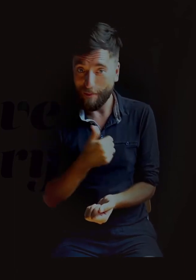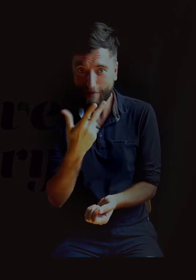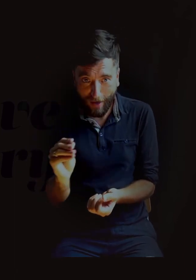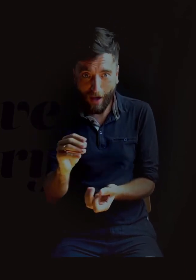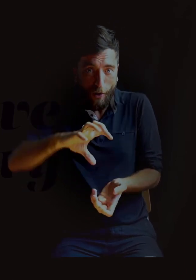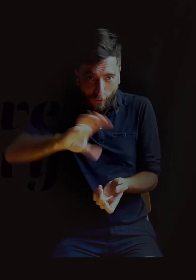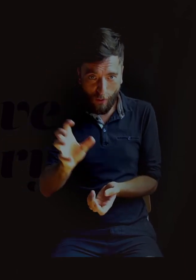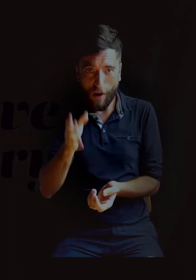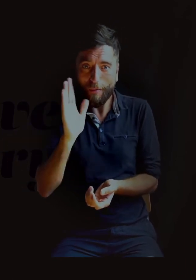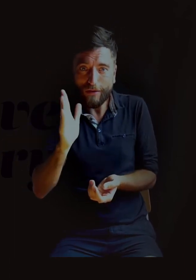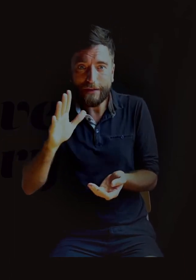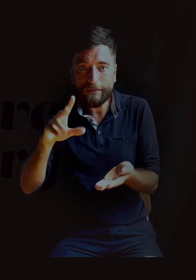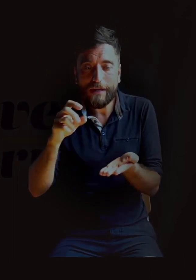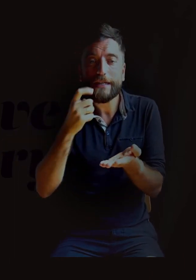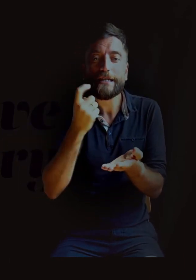zbieraliśmy te zęby. Kto pierwszy, leży.